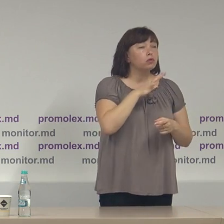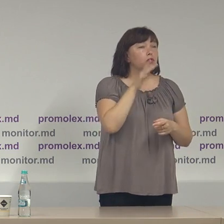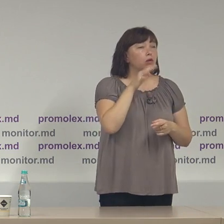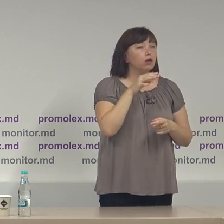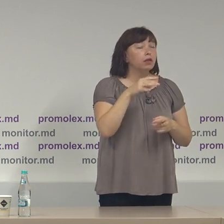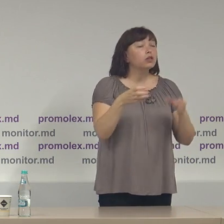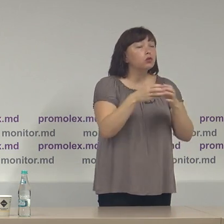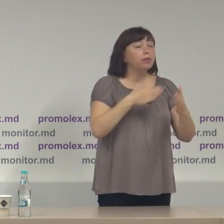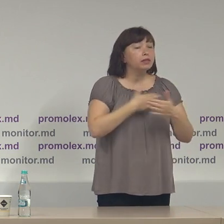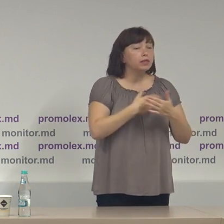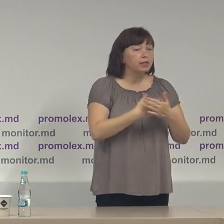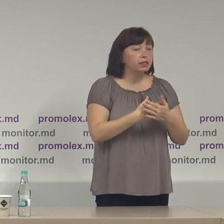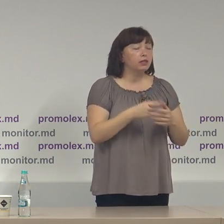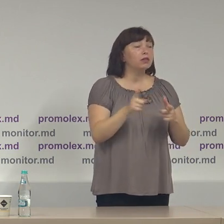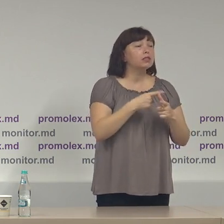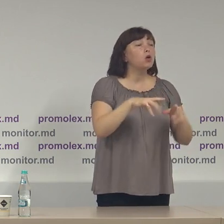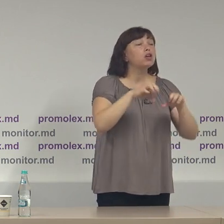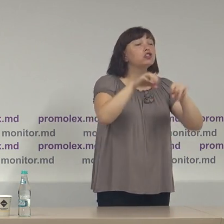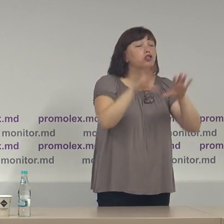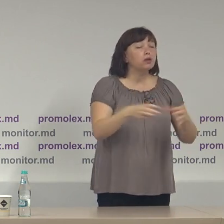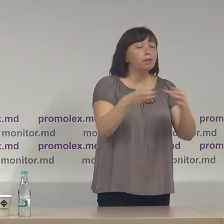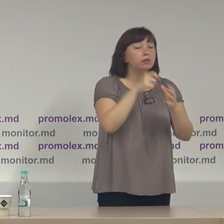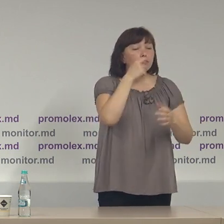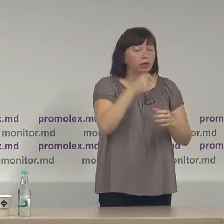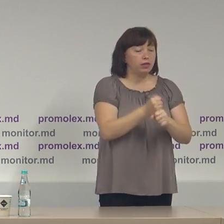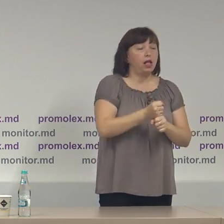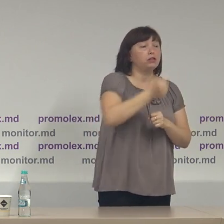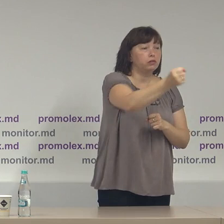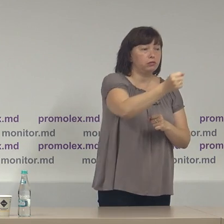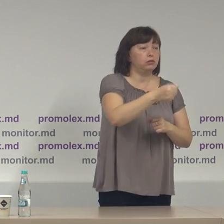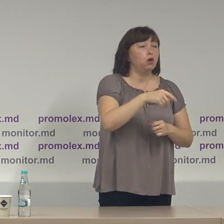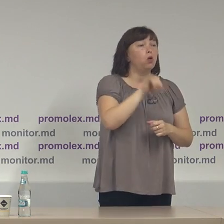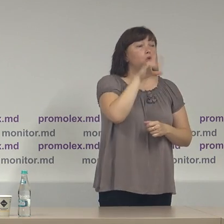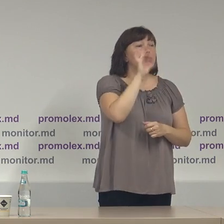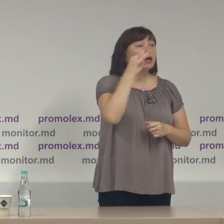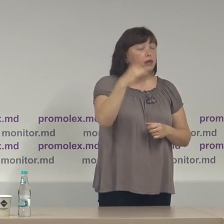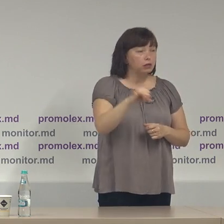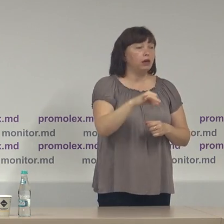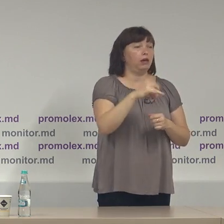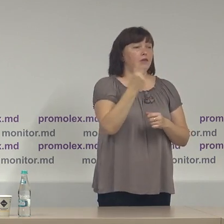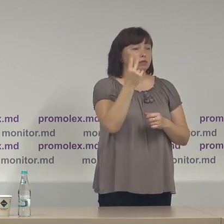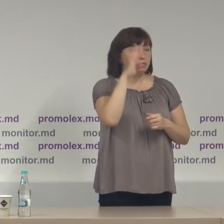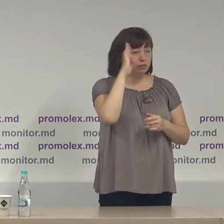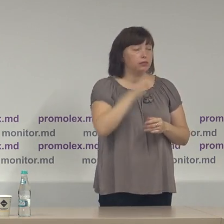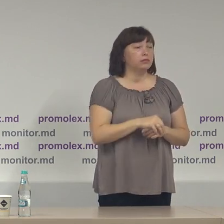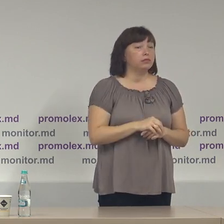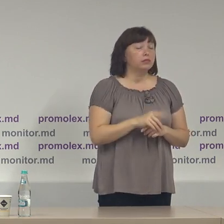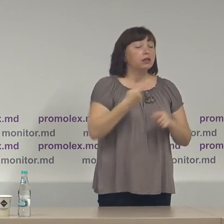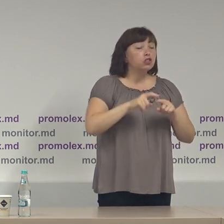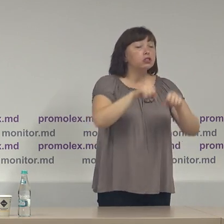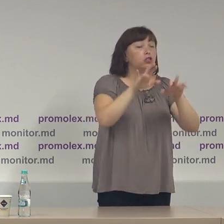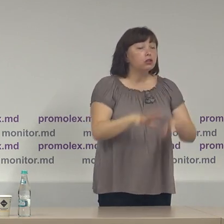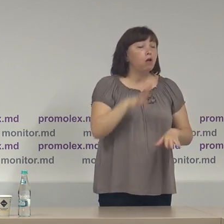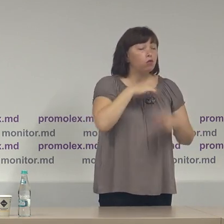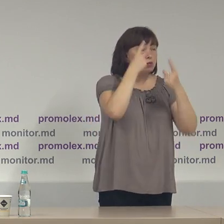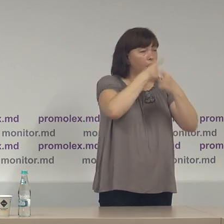grupurile de inițiativă sau decizie a partidilor politice de a desemna pe domniiul satăi și de liu în cursă electorală aceste decizii au